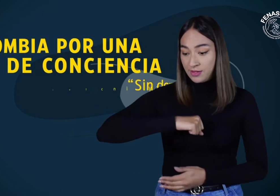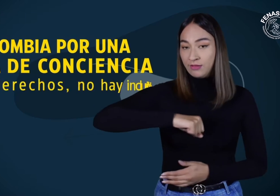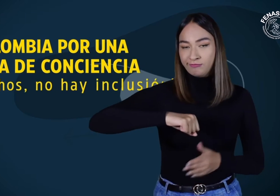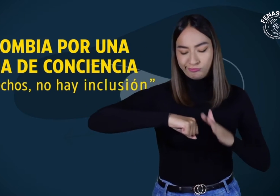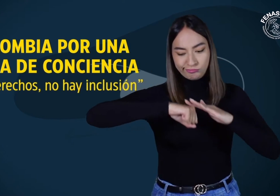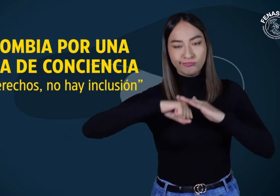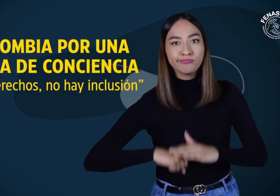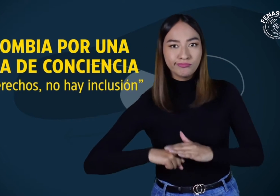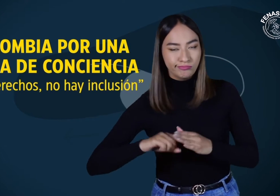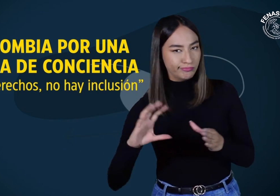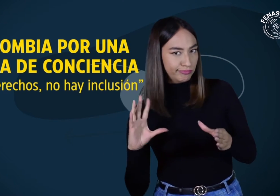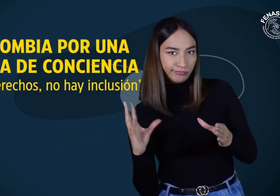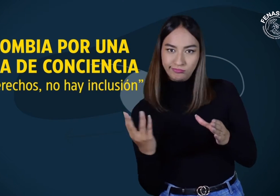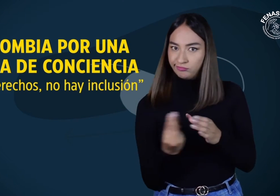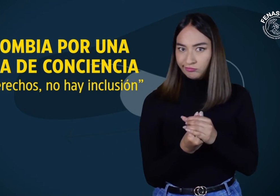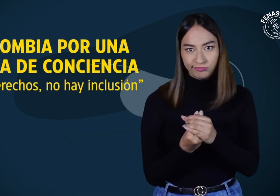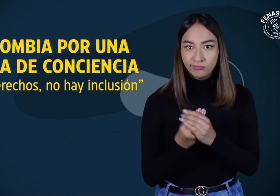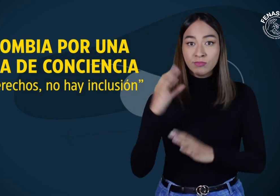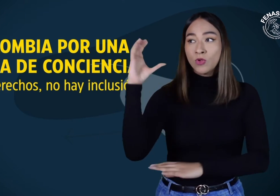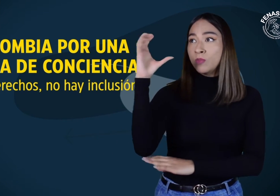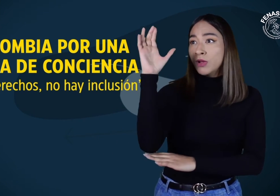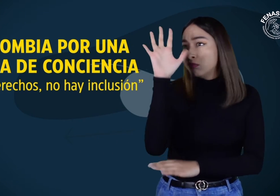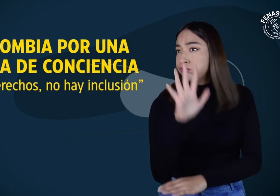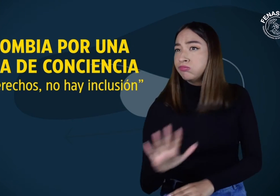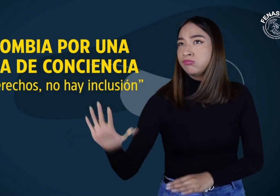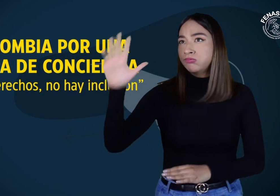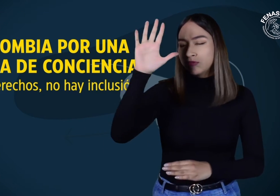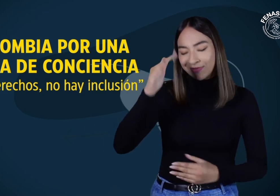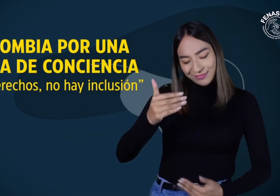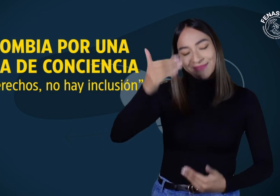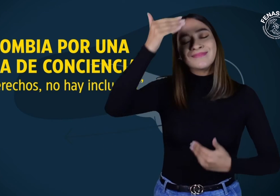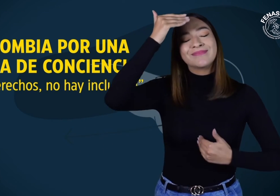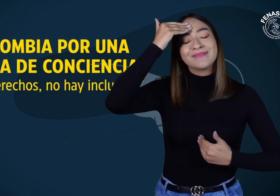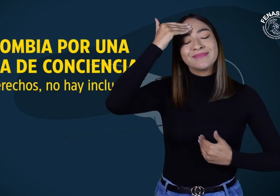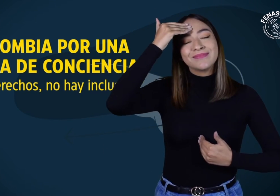Colombia por una toma de conciencia. Sin derechos no hay inclusión.